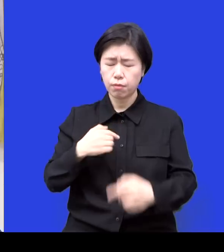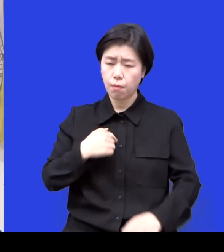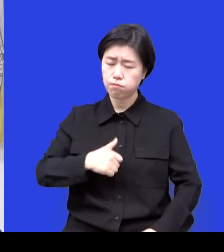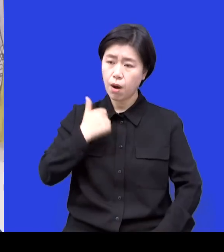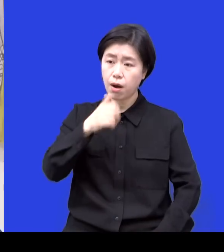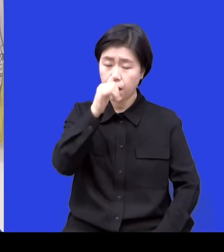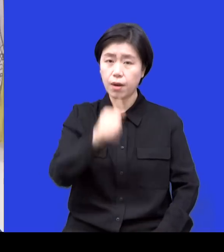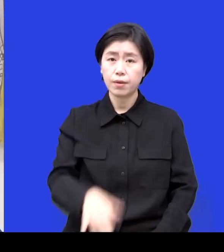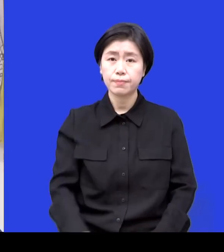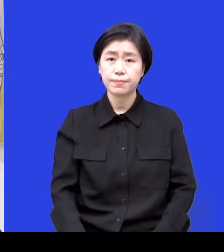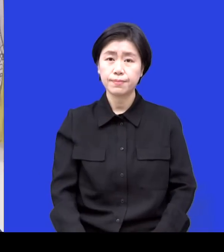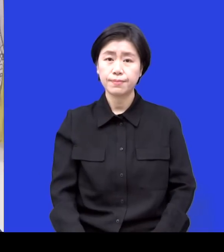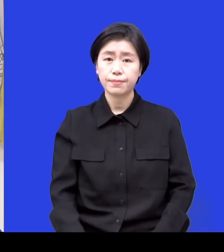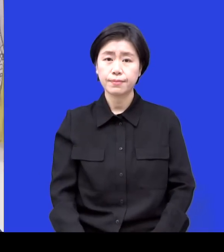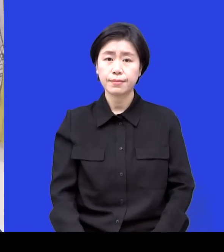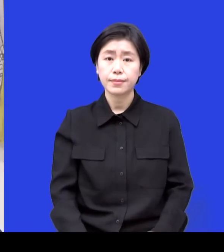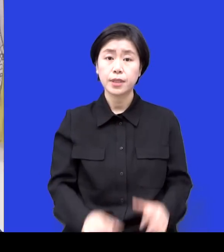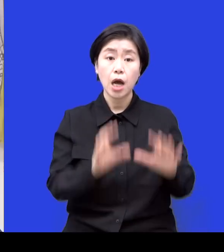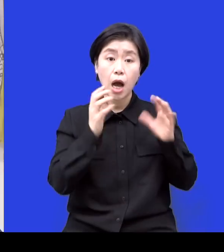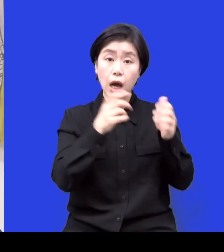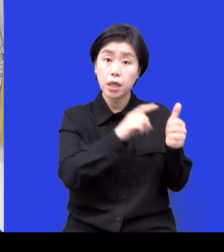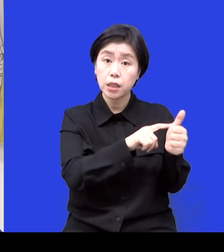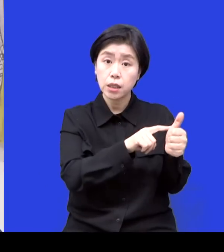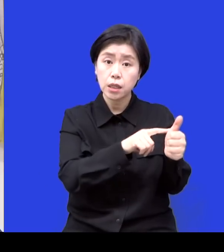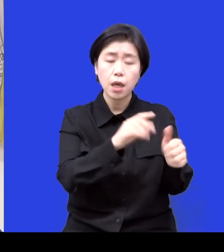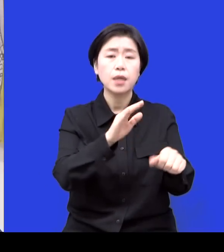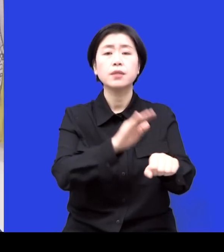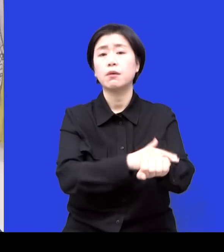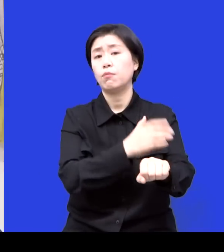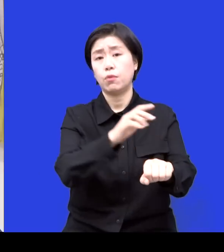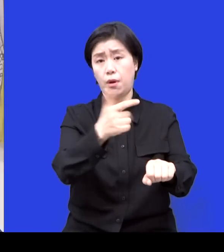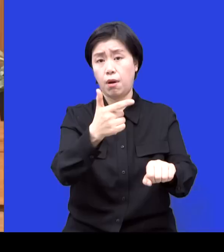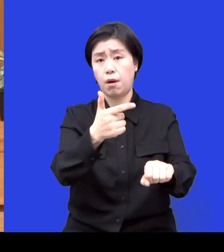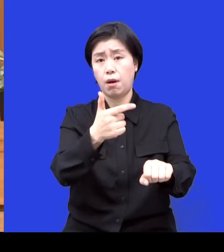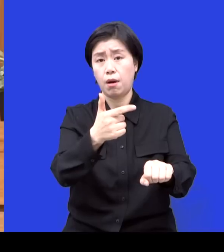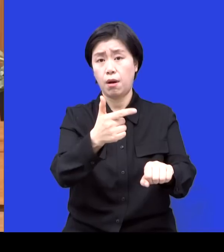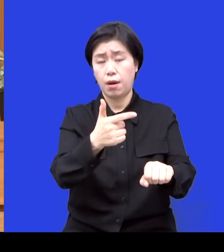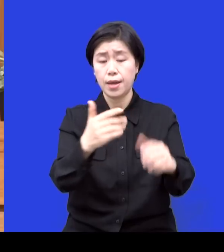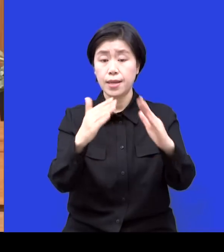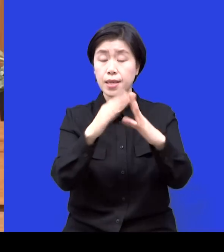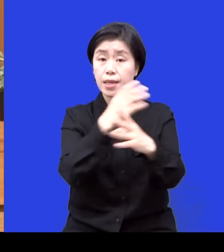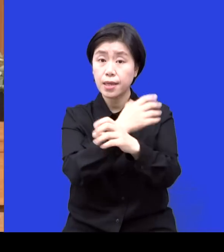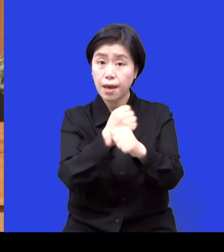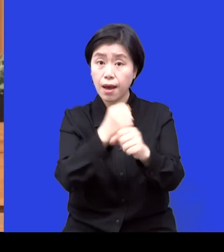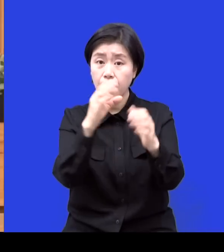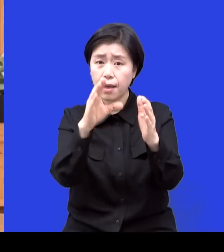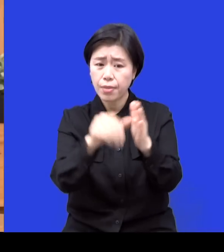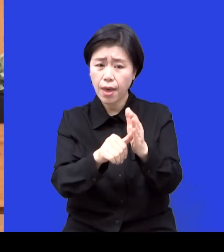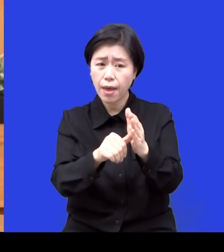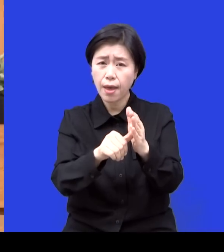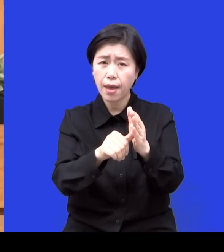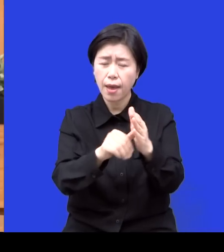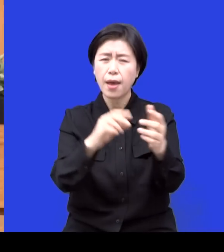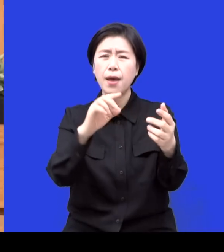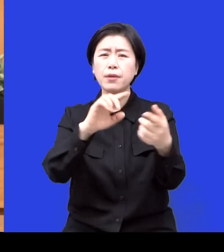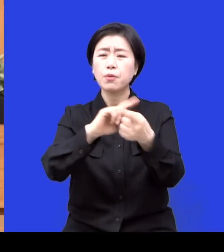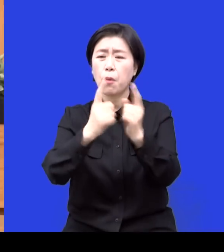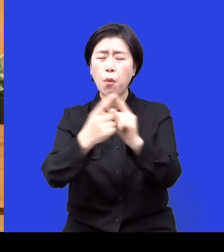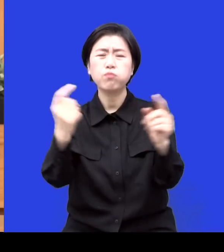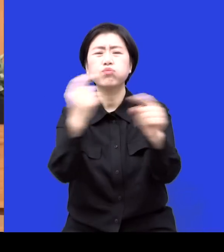몰라서 대화가 이제 잘 안 되는 거예요. 그래서 저는 제가 중간에서 이제 도와주는 거죠. 도와주다 보니까 재계약하는 과정에서 당신이 뭔데 자꾸 옆에서